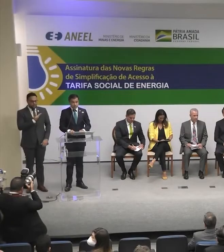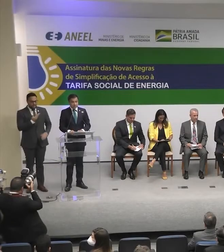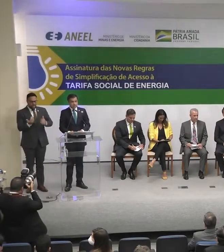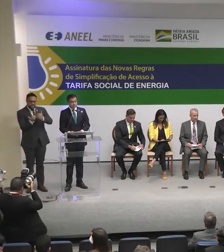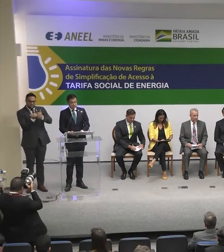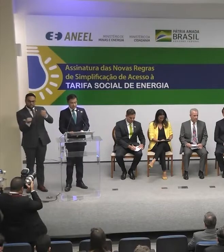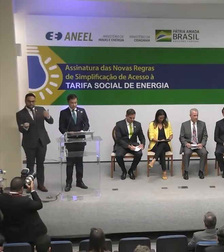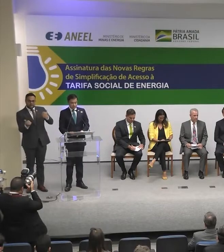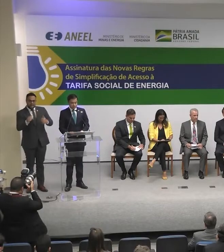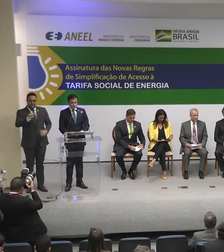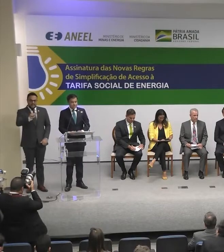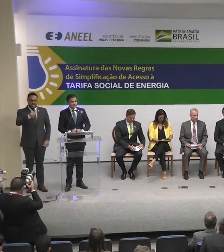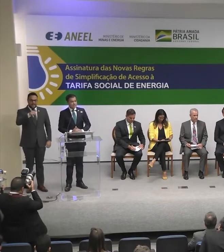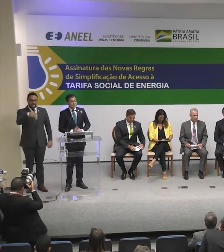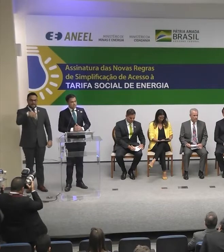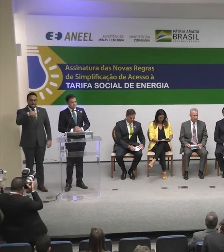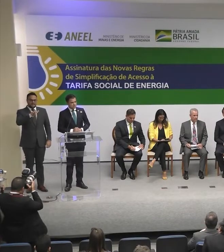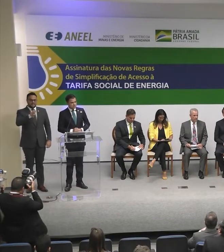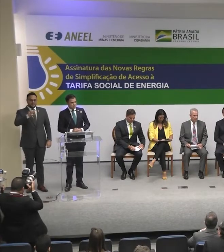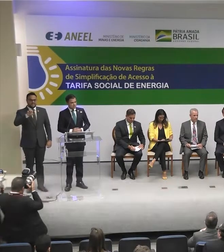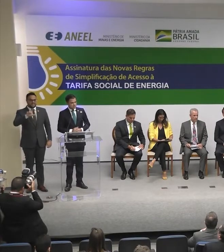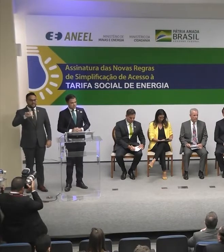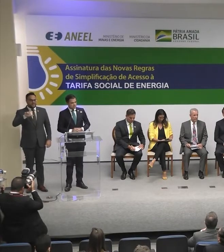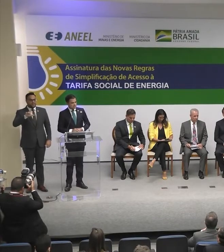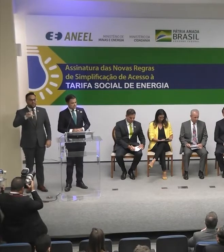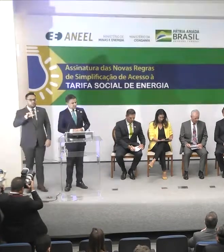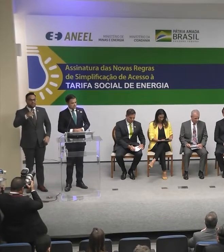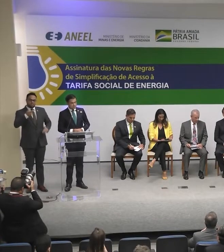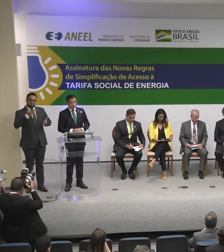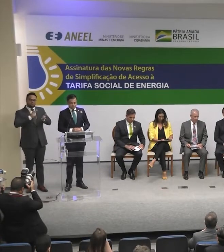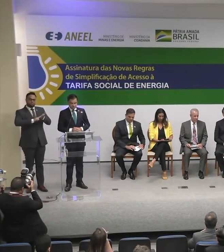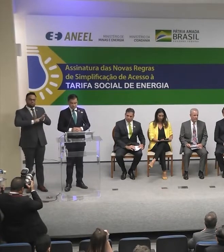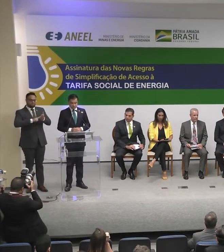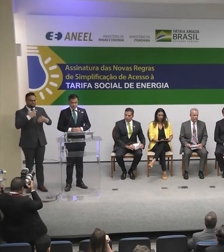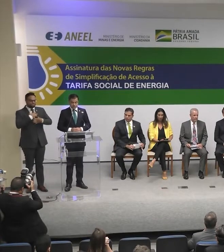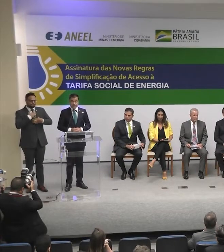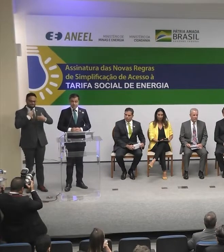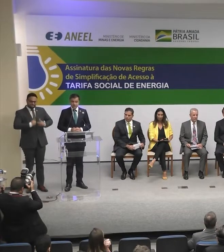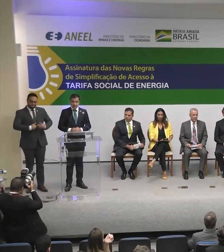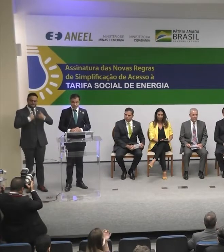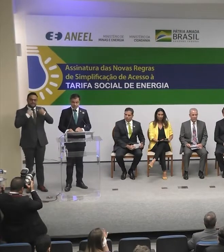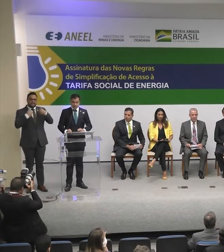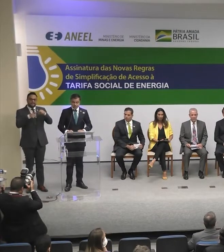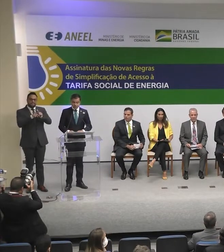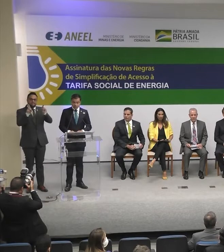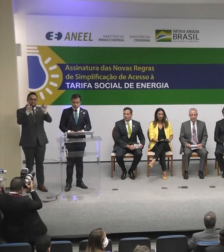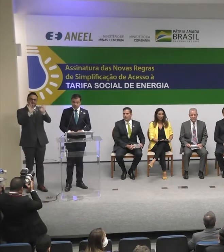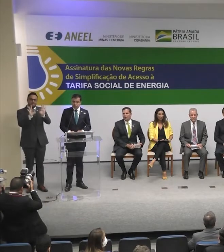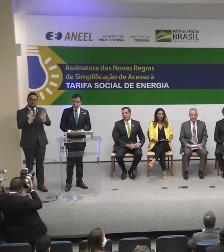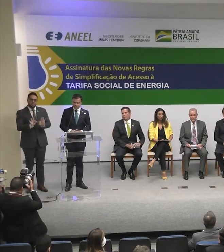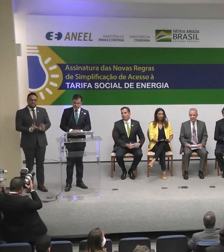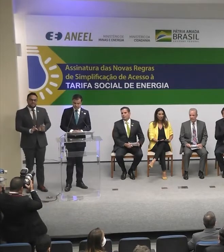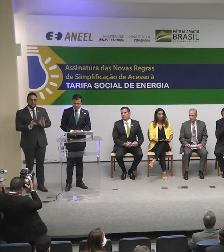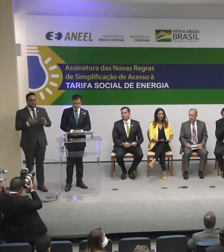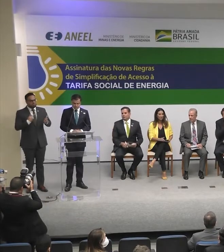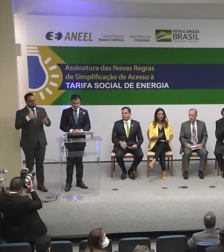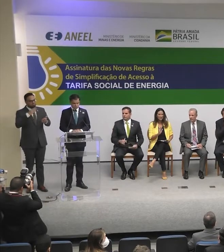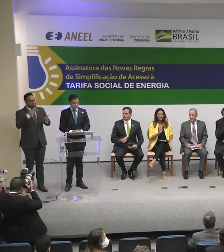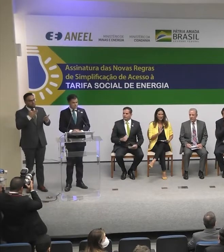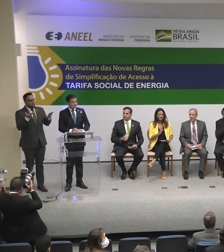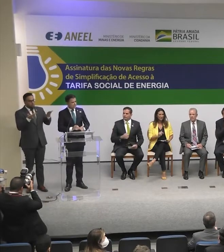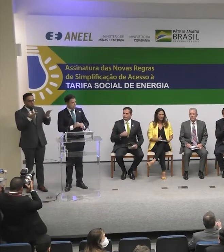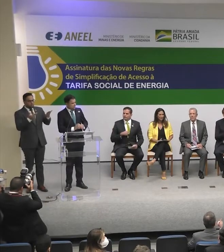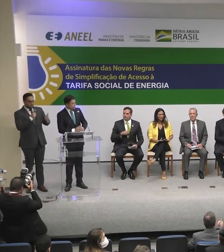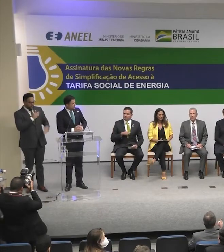ANEL Registrar a nossa Imensa satisfação Imensa felicidade Em contar com a presença De